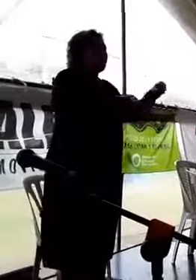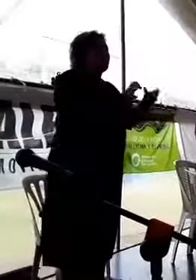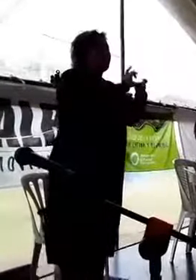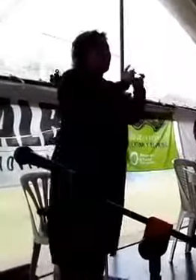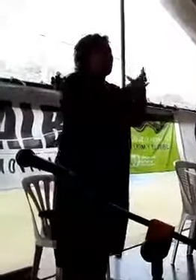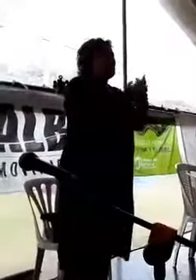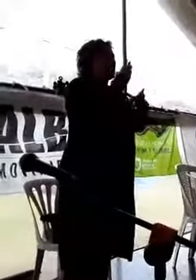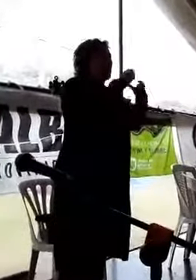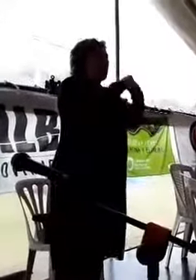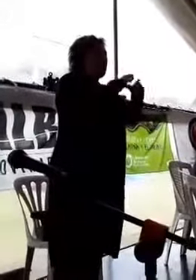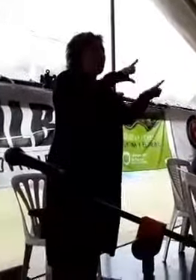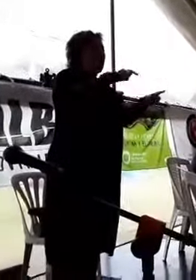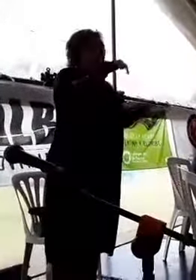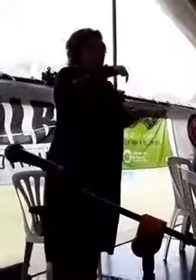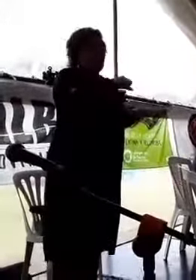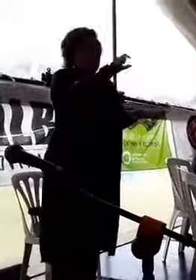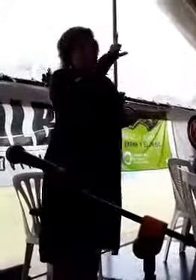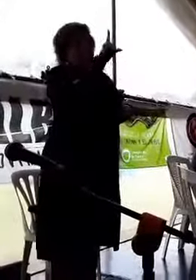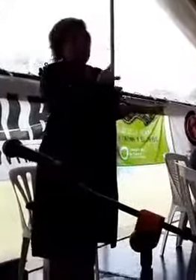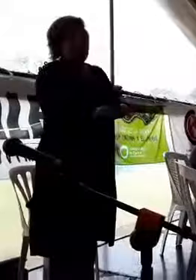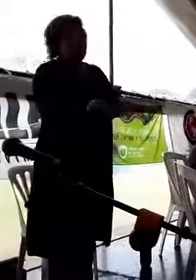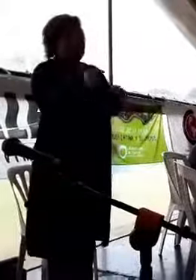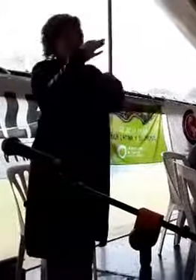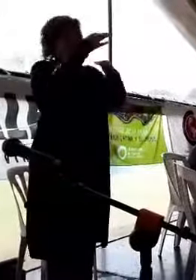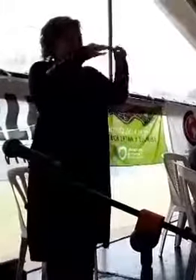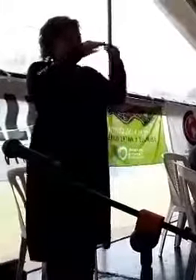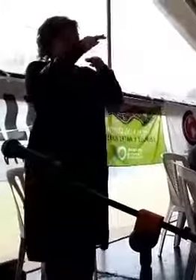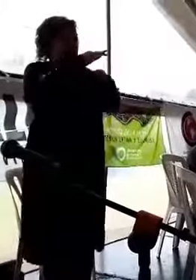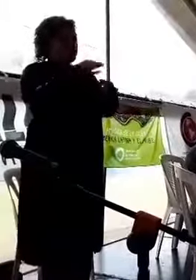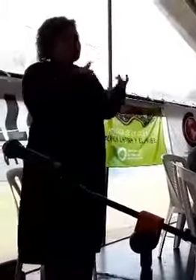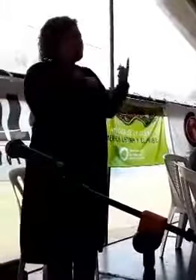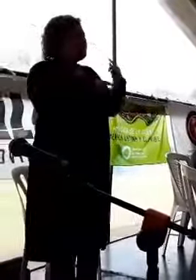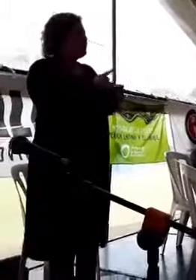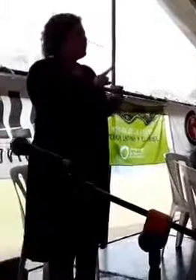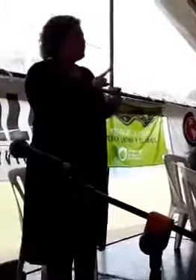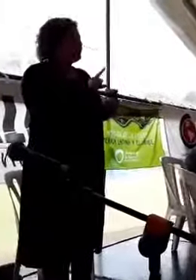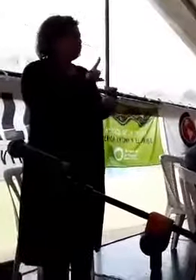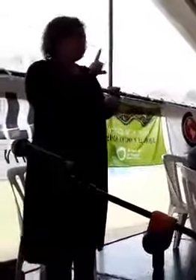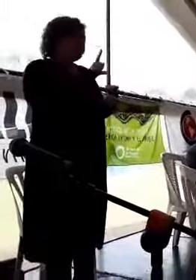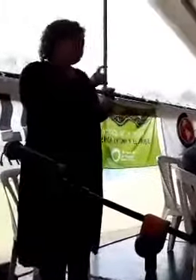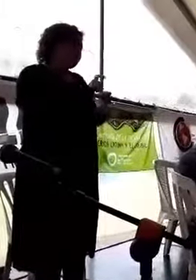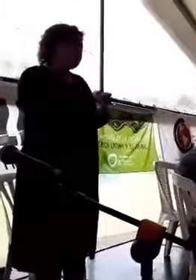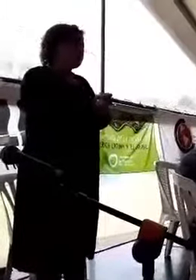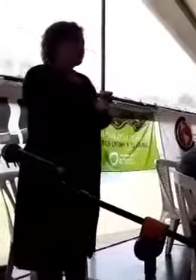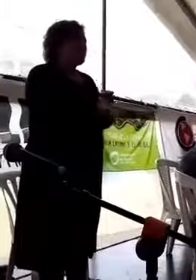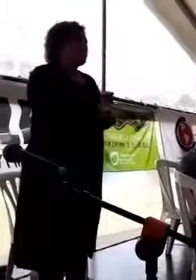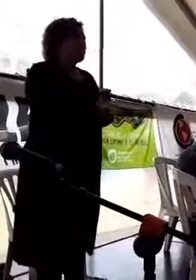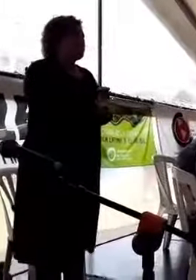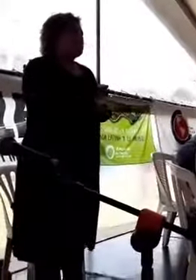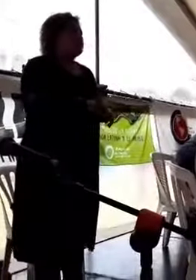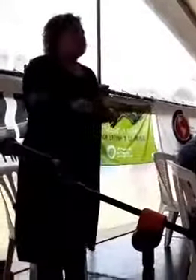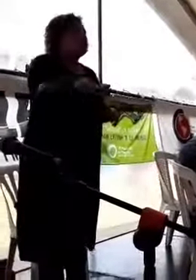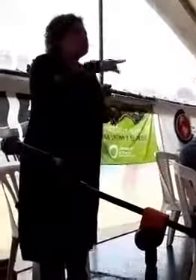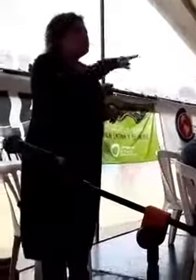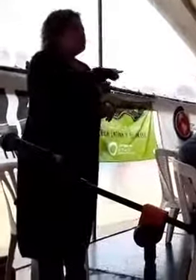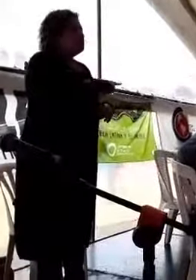região América Latina e no Caribe. Mas, por supuesto, como vocês